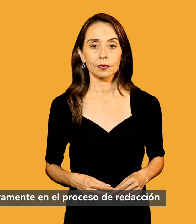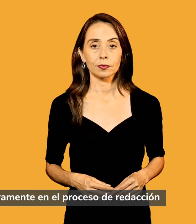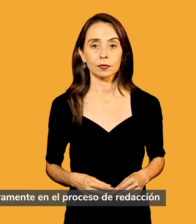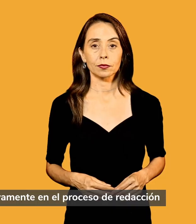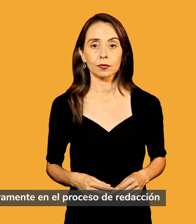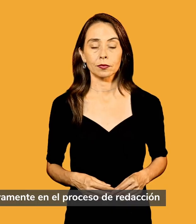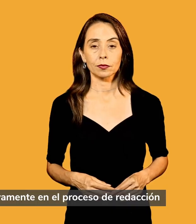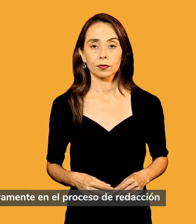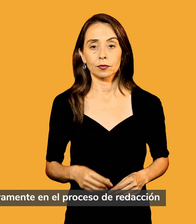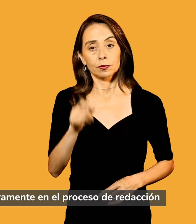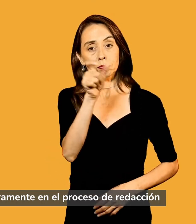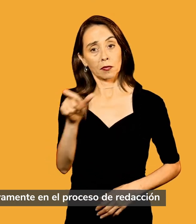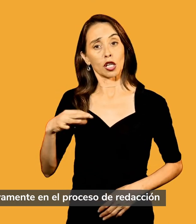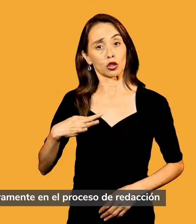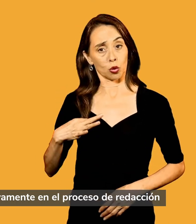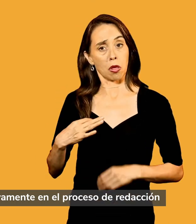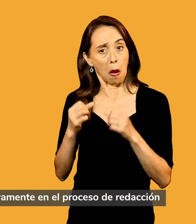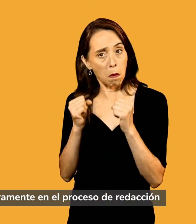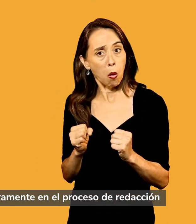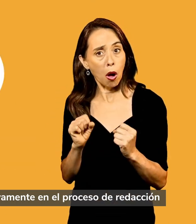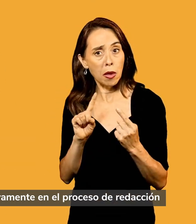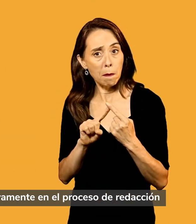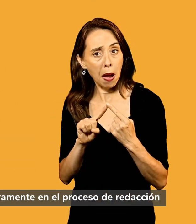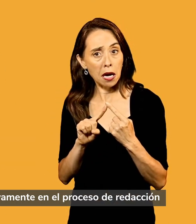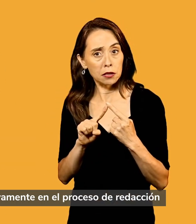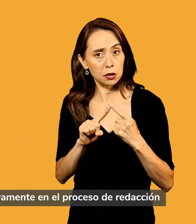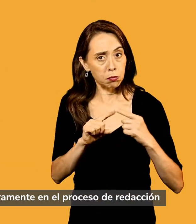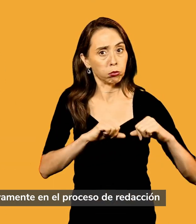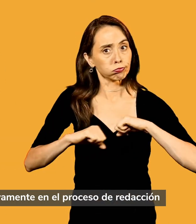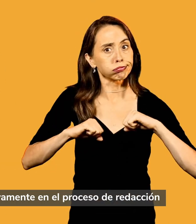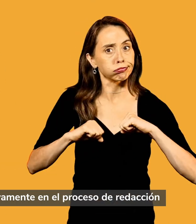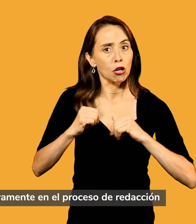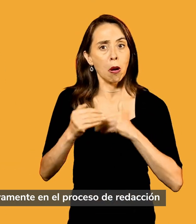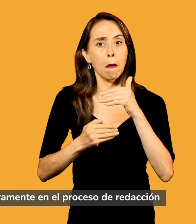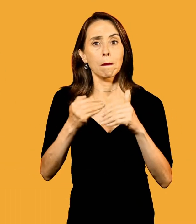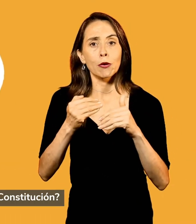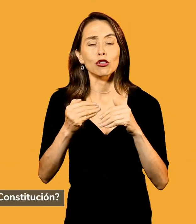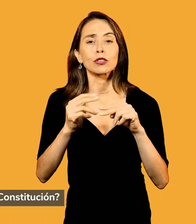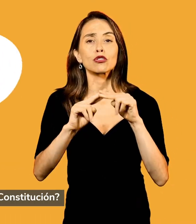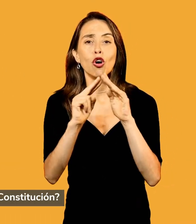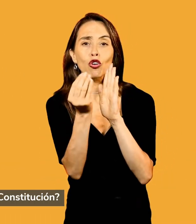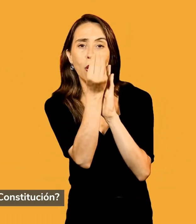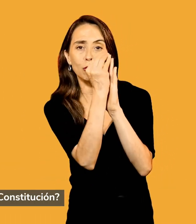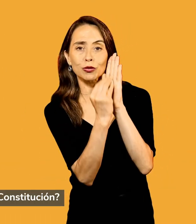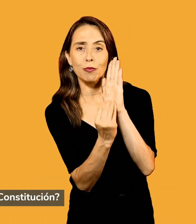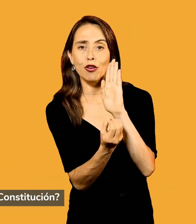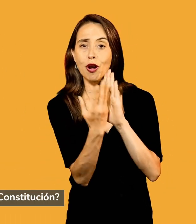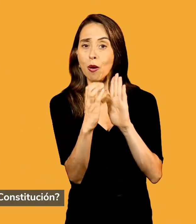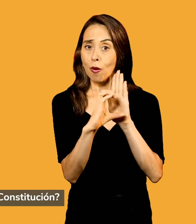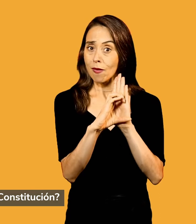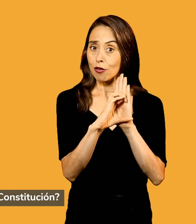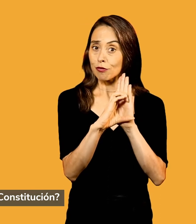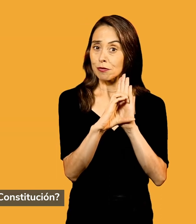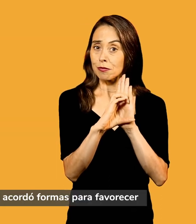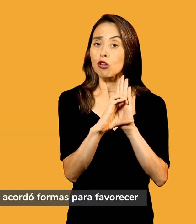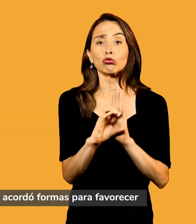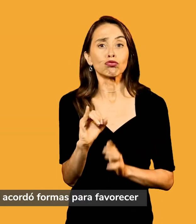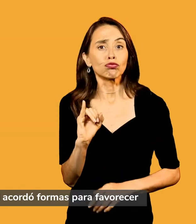¿La ciudadanía podrá participar activamente en el proceso de redacción de una nueva Constitución? Sí, la